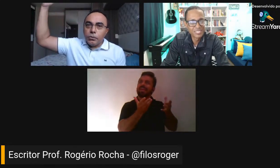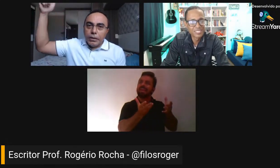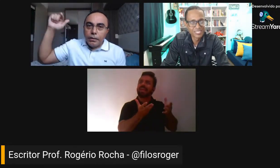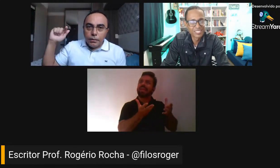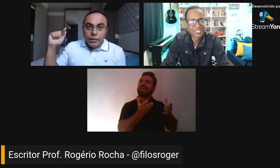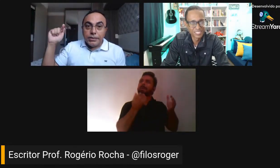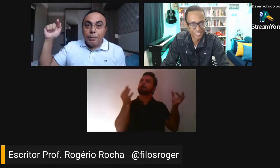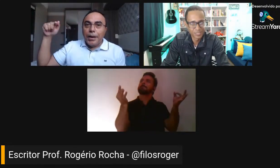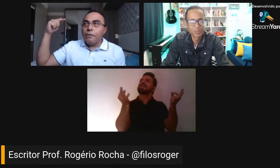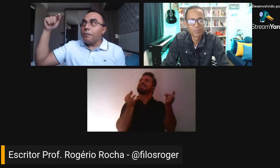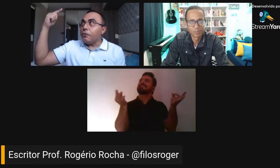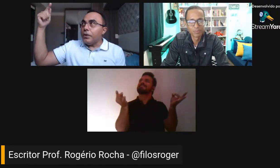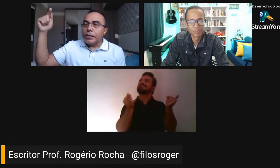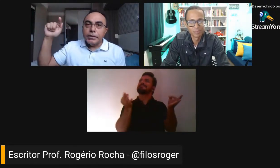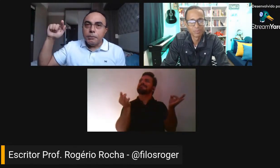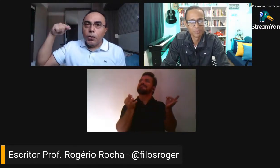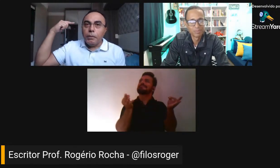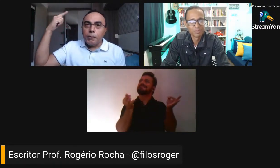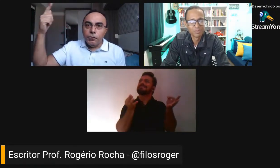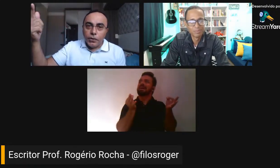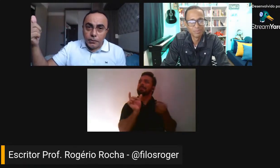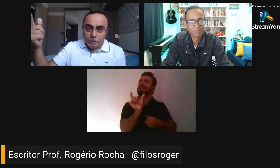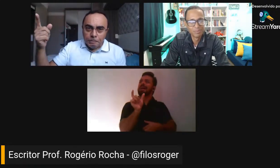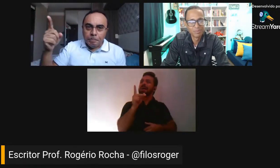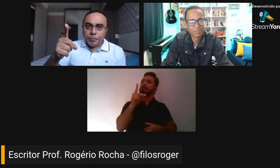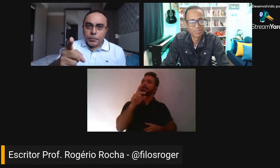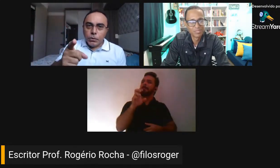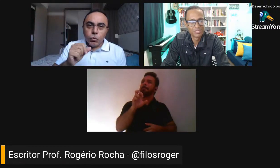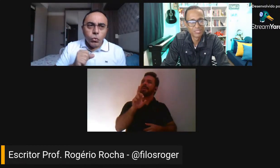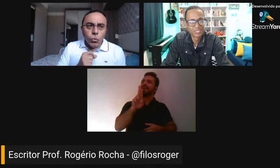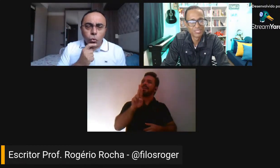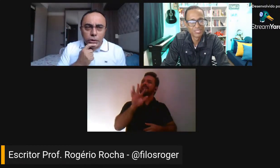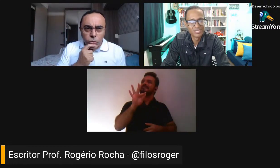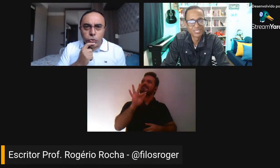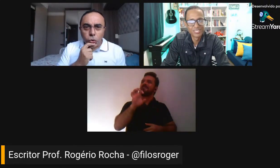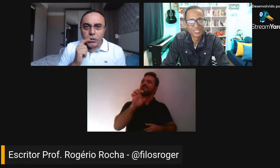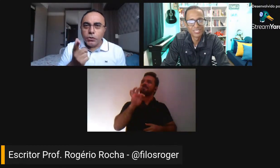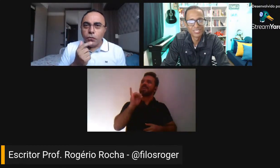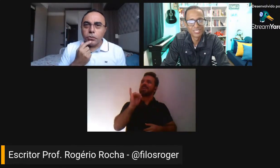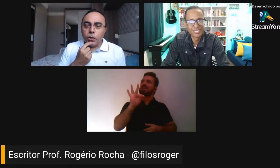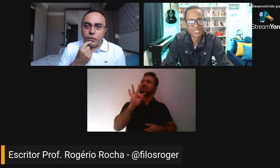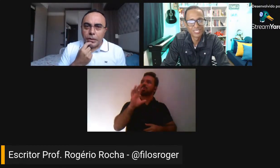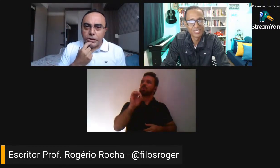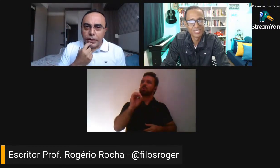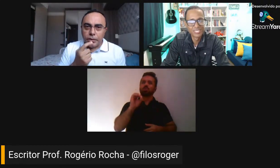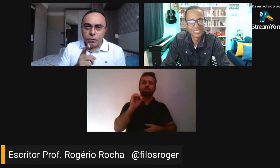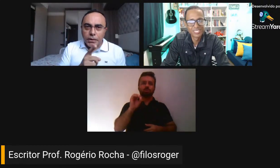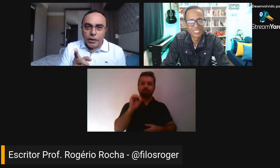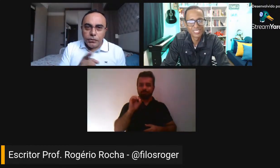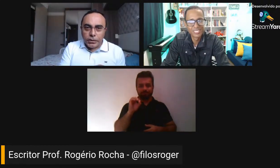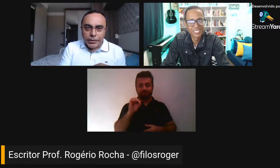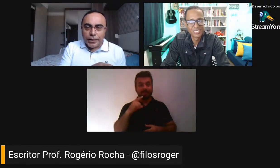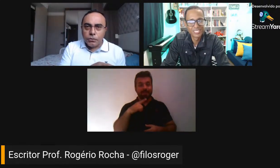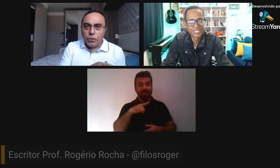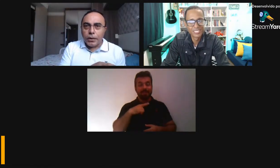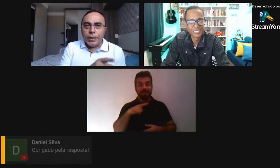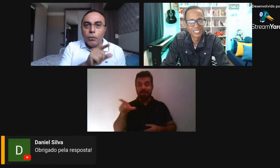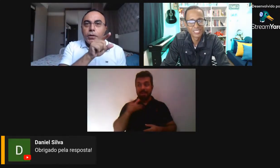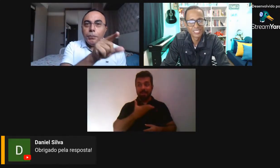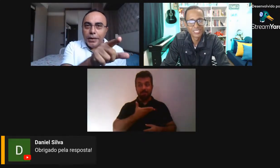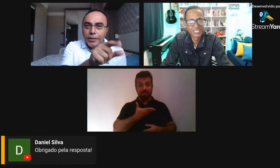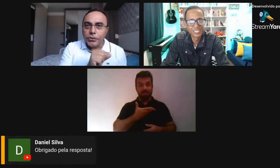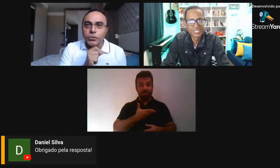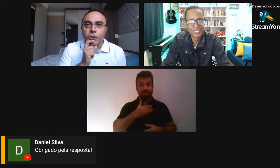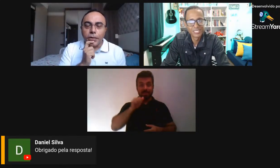perfeito, dessa palavra perfeita, desse poema perfeito. o Antônio Torres, eu volto novamente a ele, numa entrevista que está lá no meu